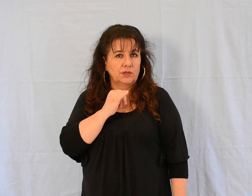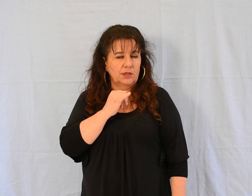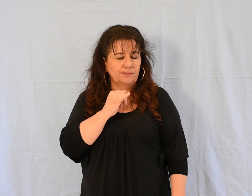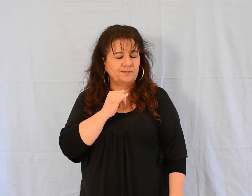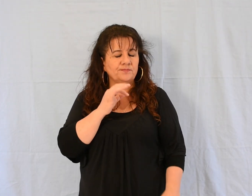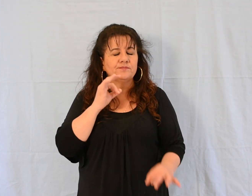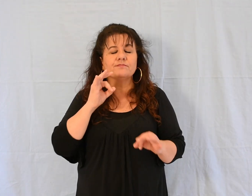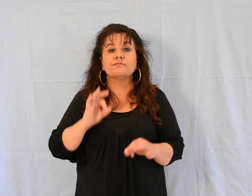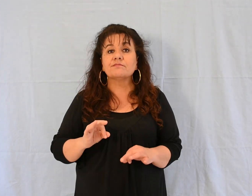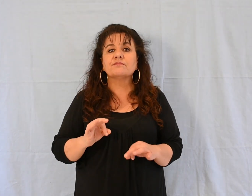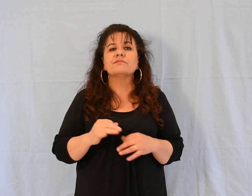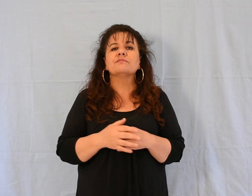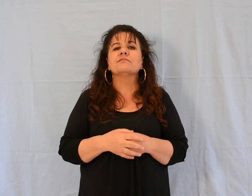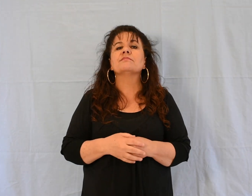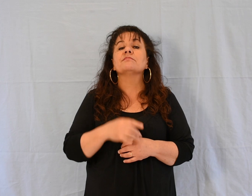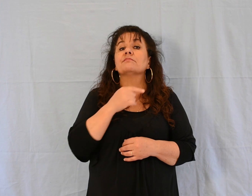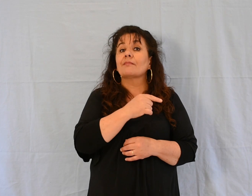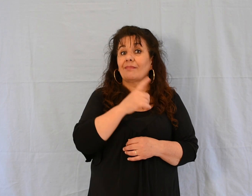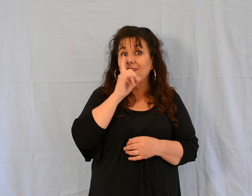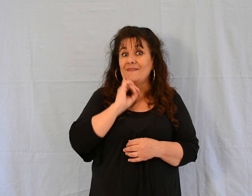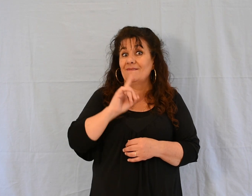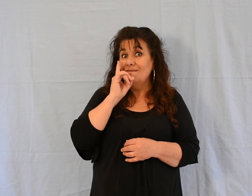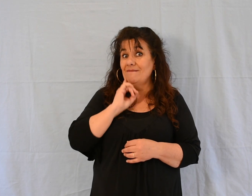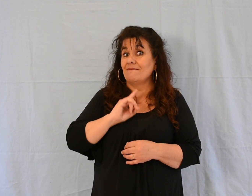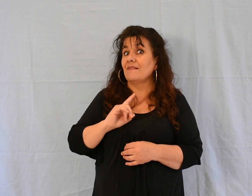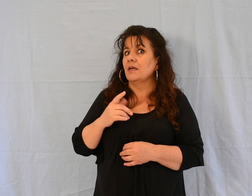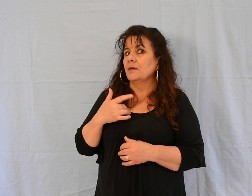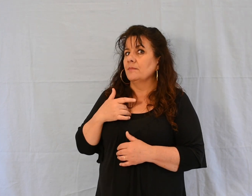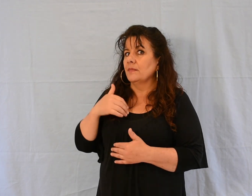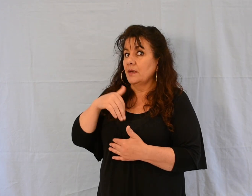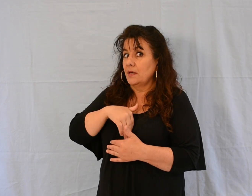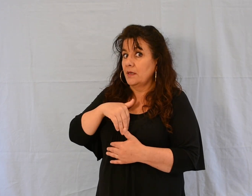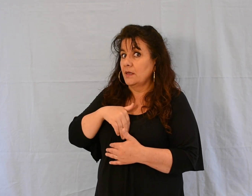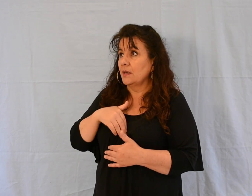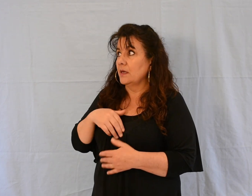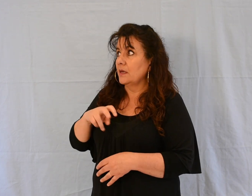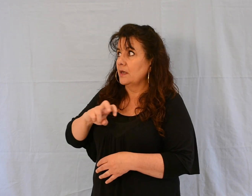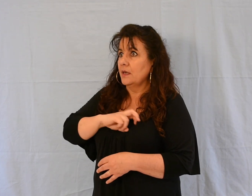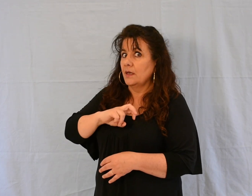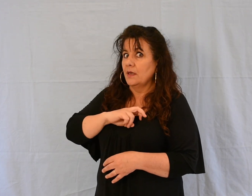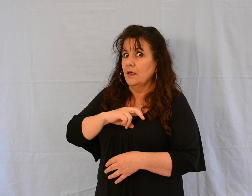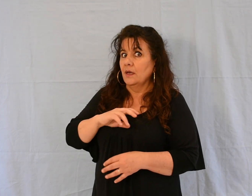Alors, la femme, saisie de crainte et toute tremblante,